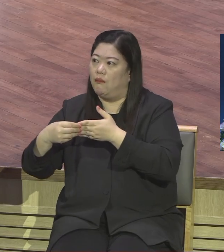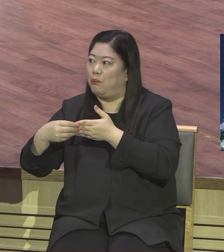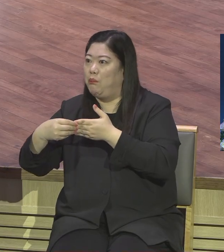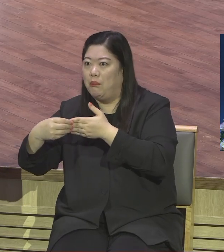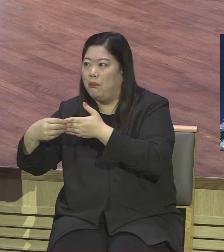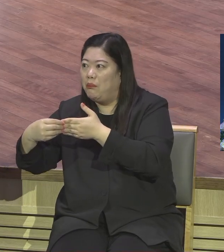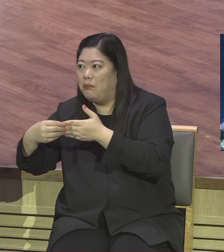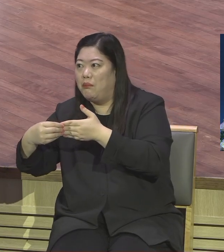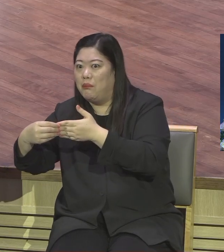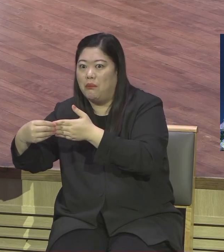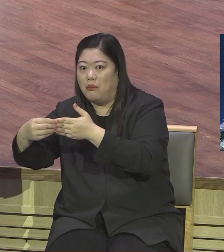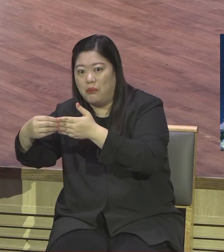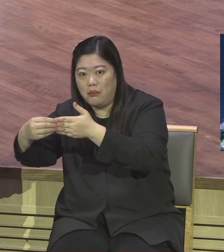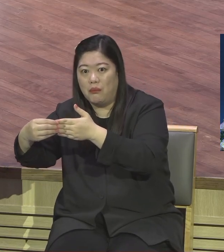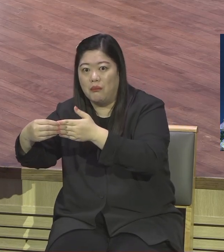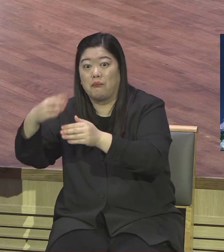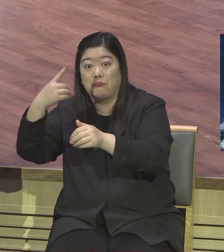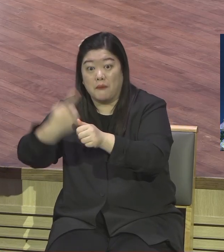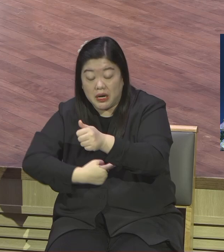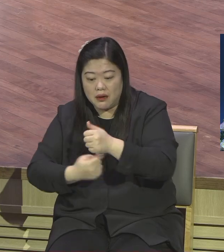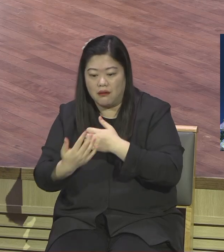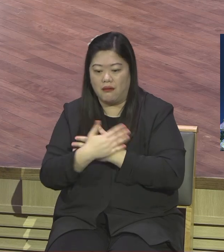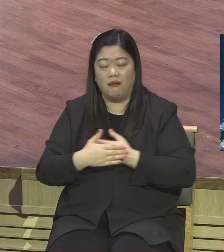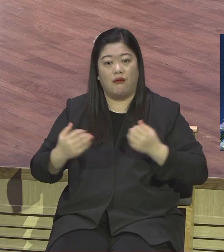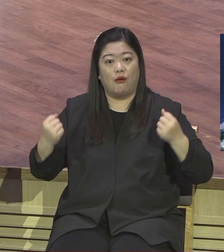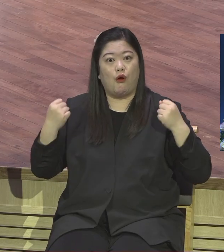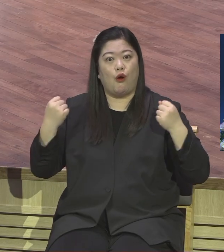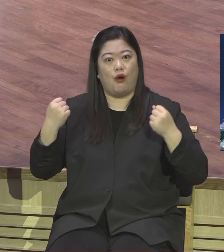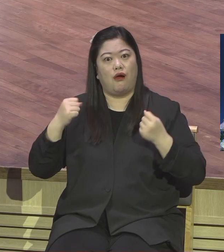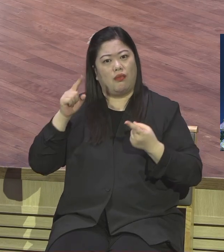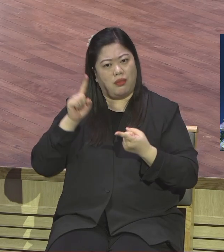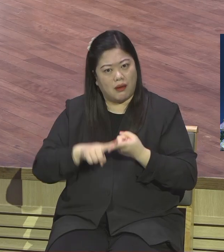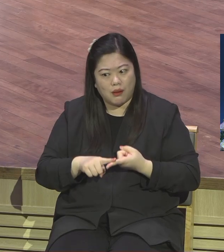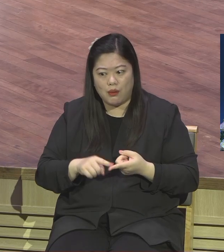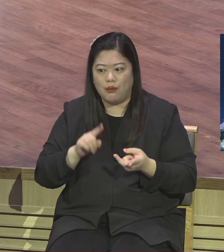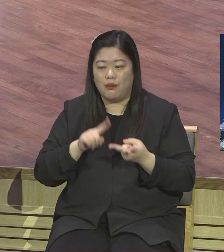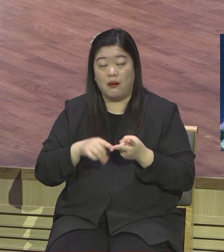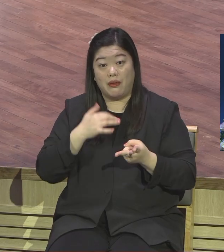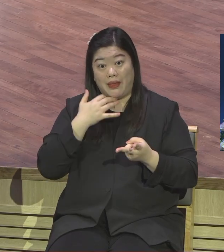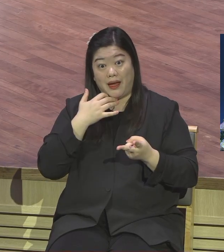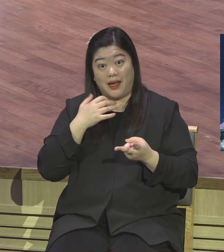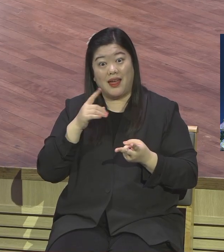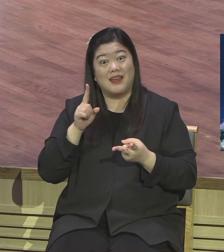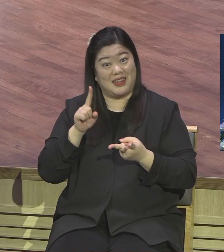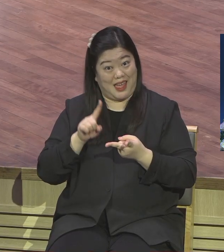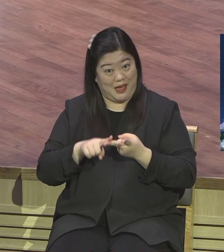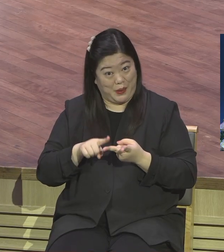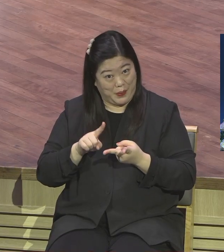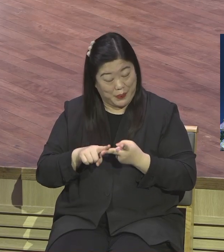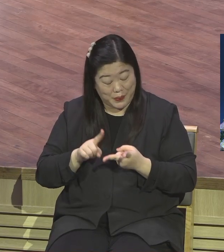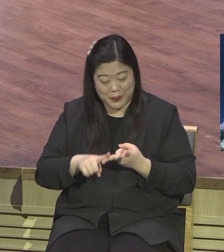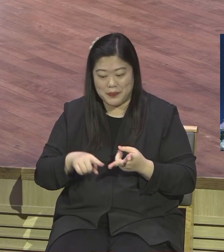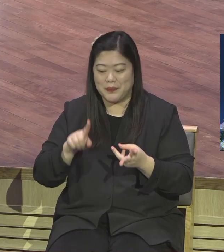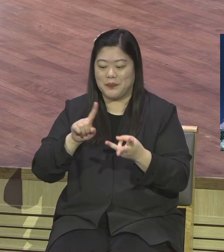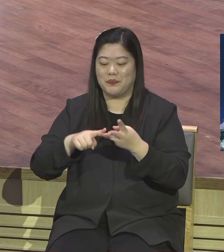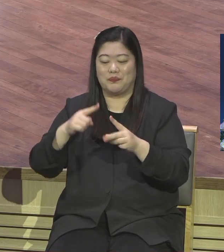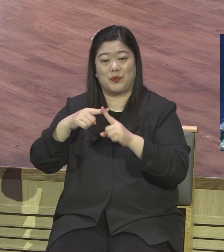건강도 젊은 사람 못지않아요 그때나 지금이나 일반이라 갈렙이